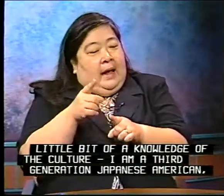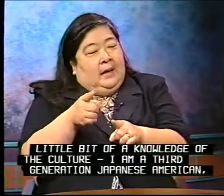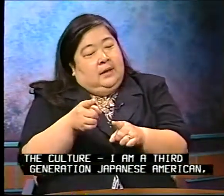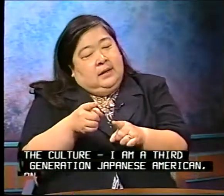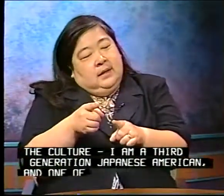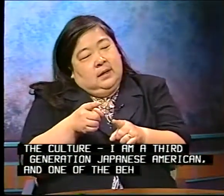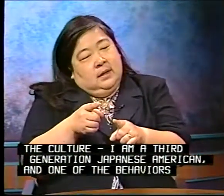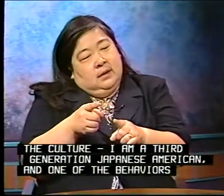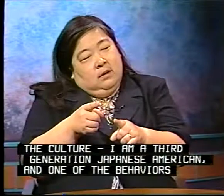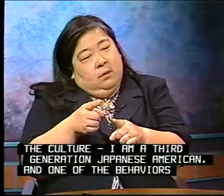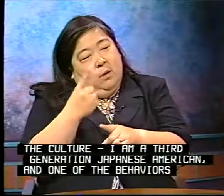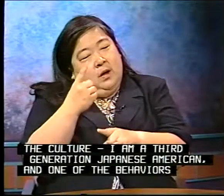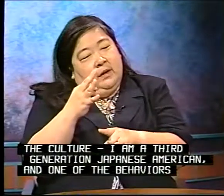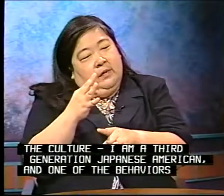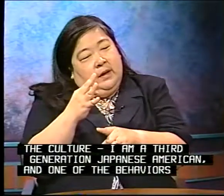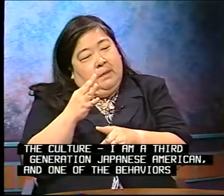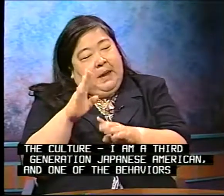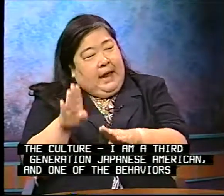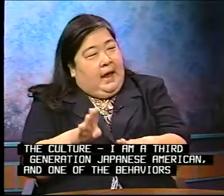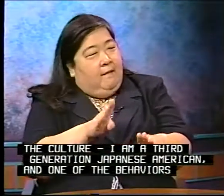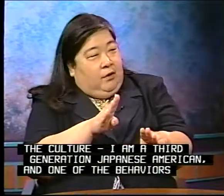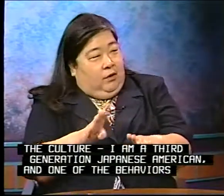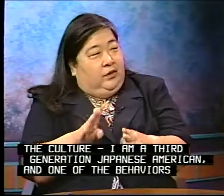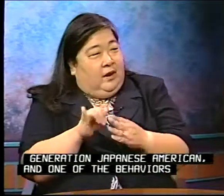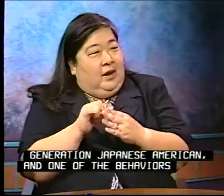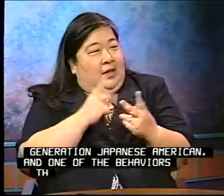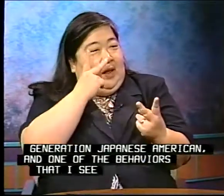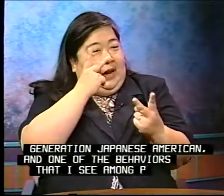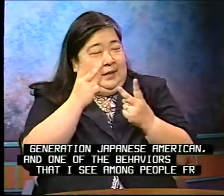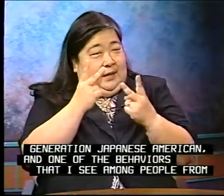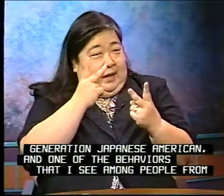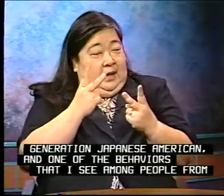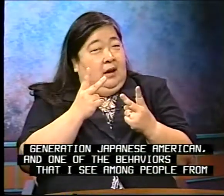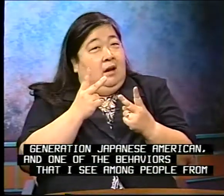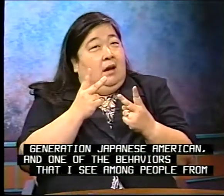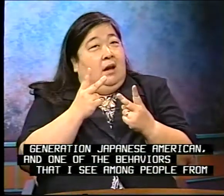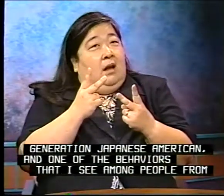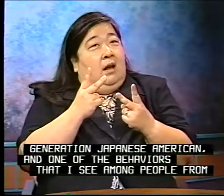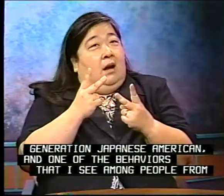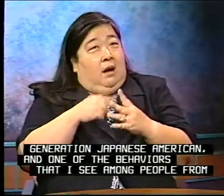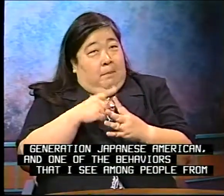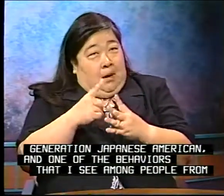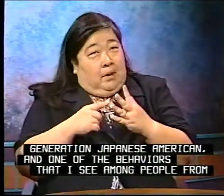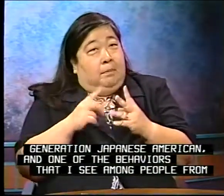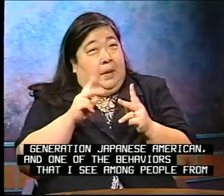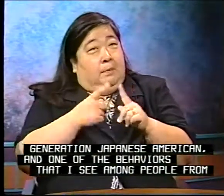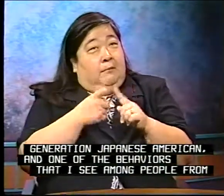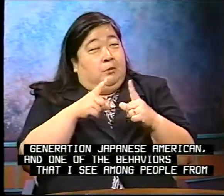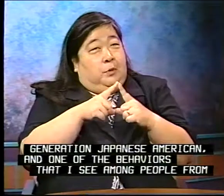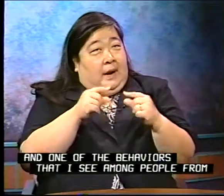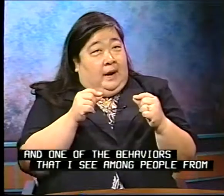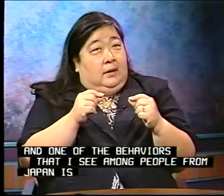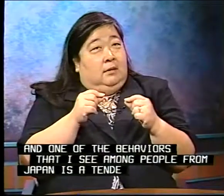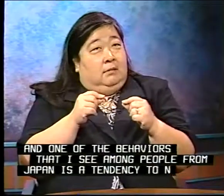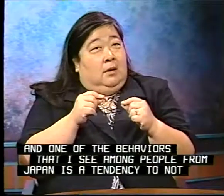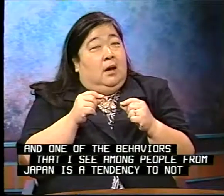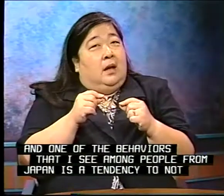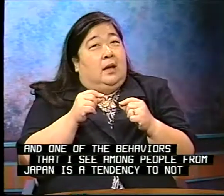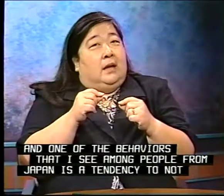And one of the behaviors that I see among people from Japan is